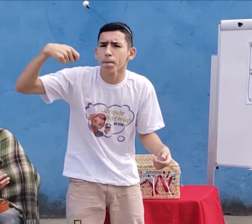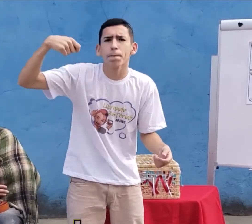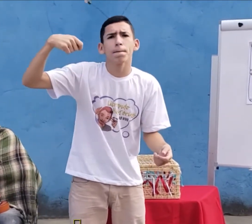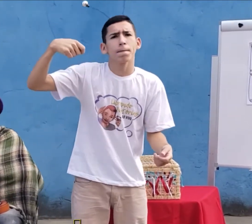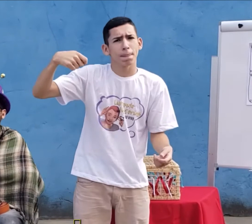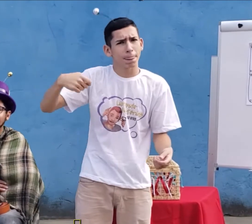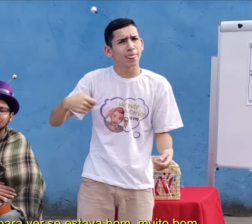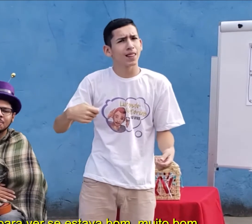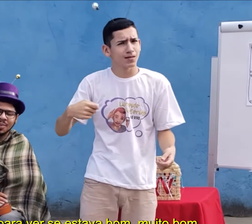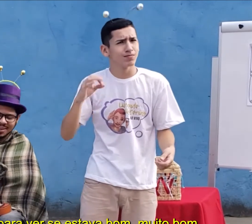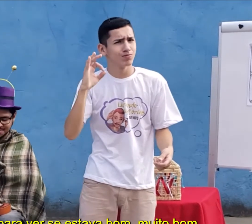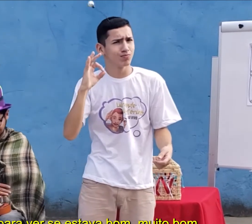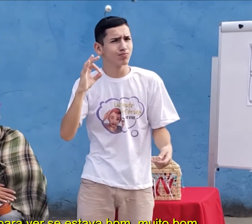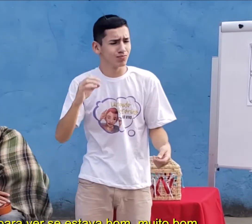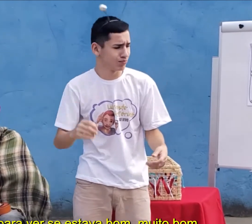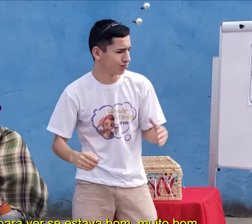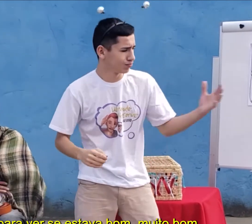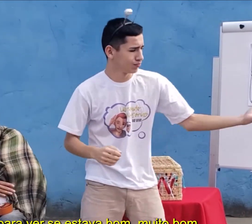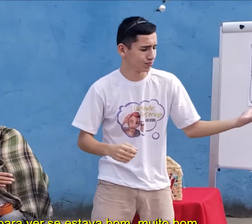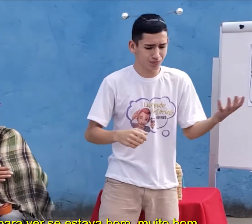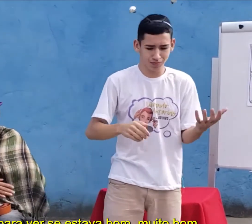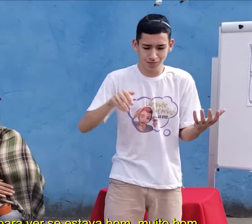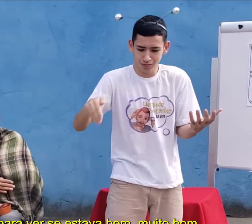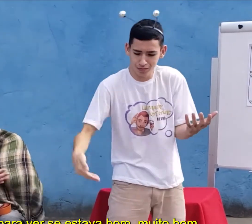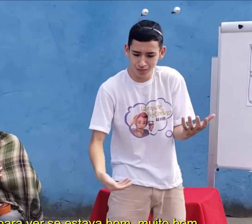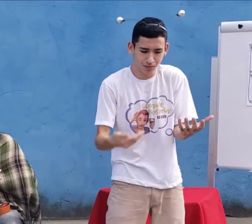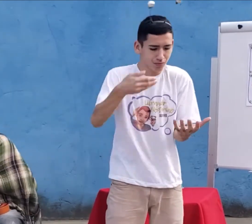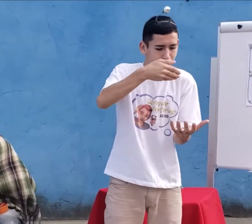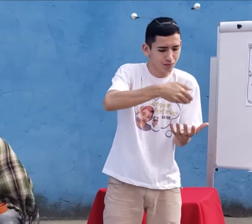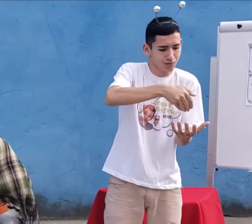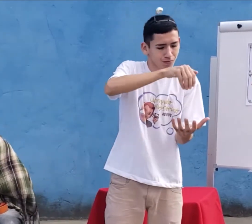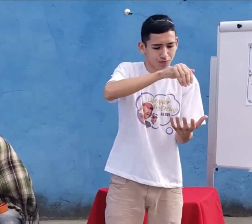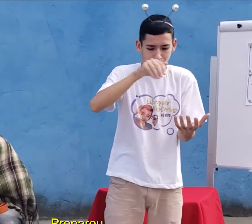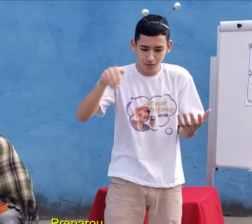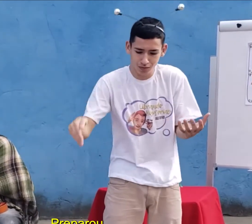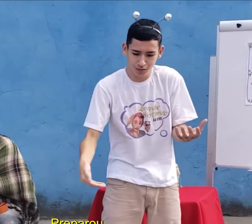panela. Preparando, provou para ver se estava bom, muito bom.